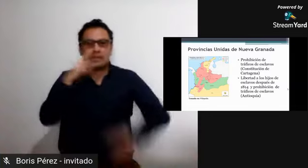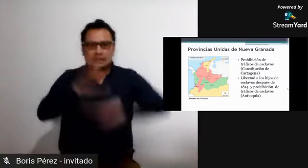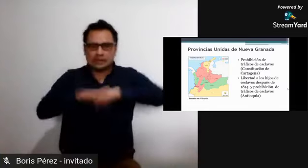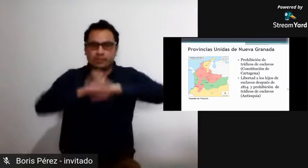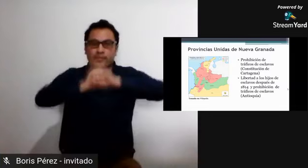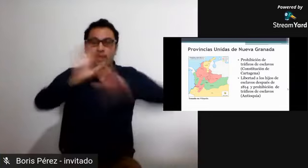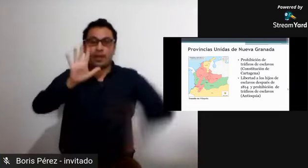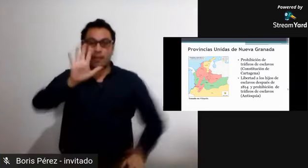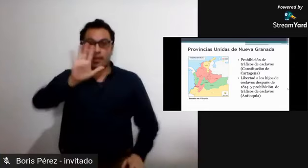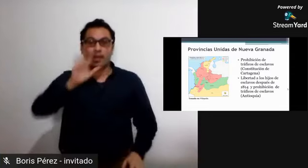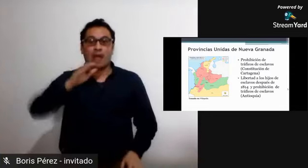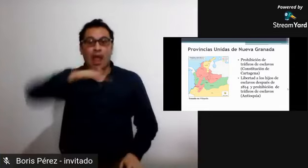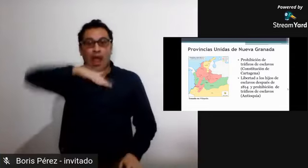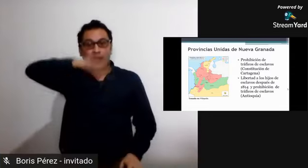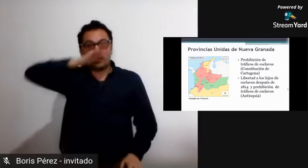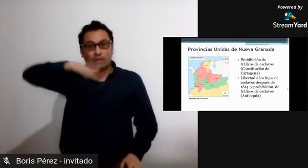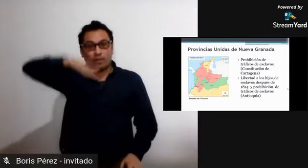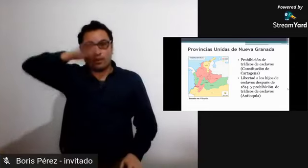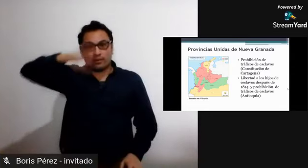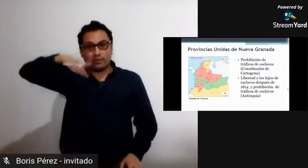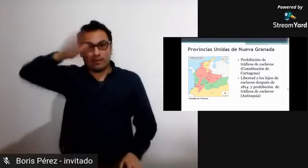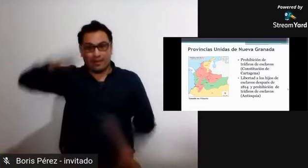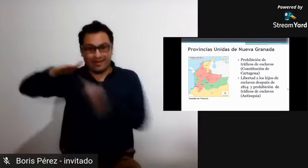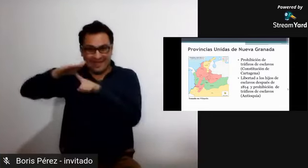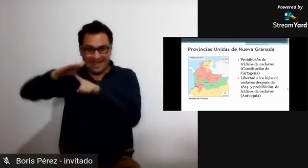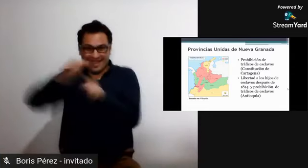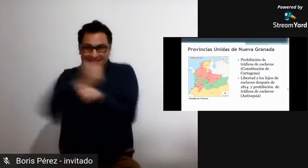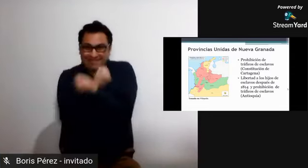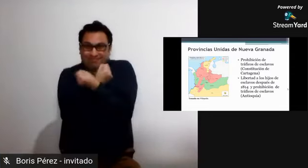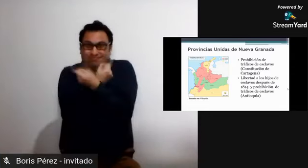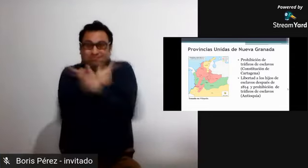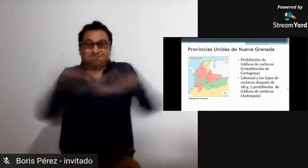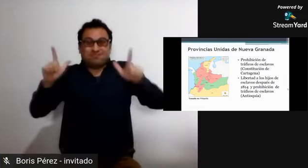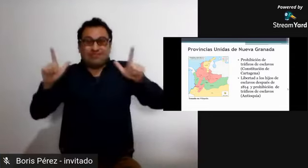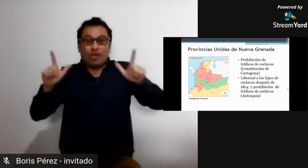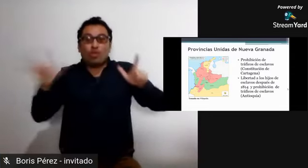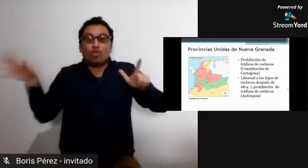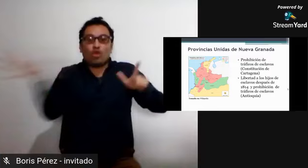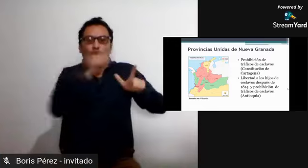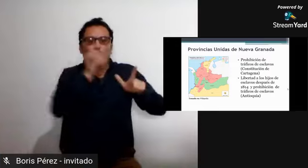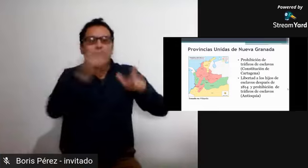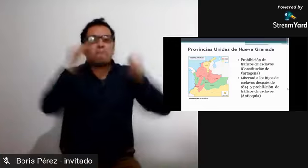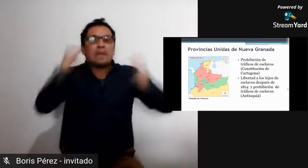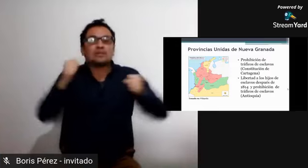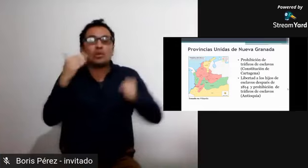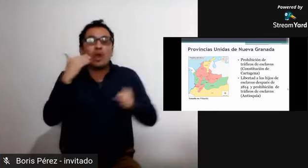comercialización de nuevos esclavos. No obstante,